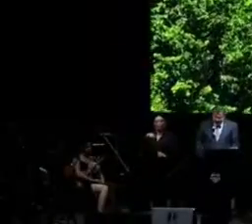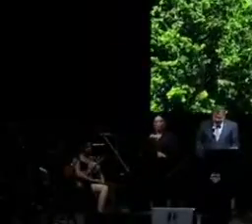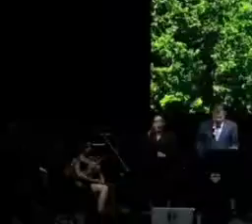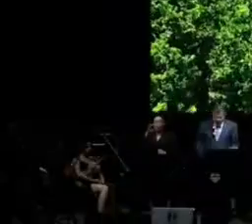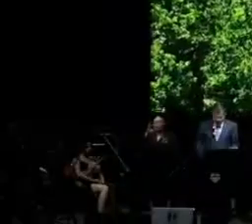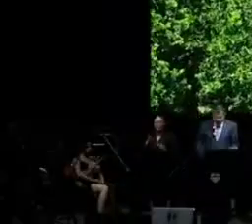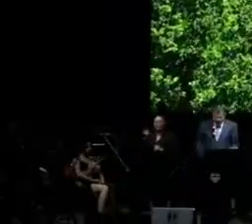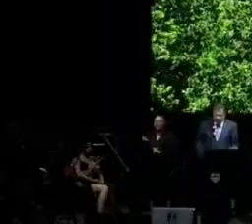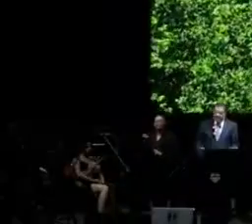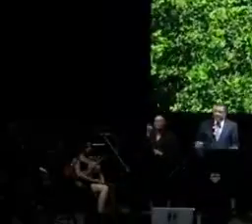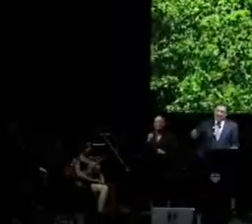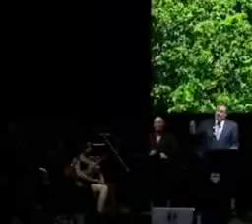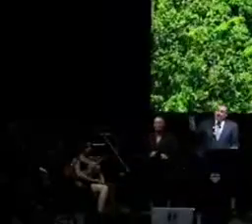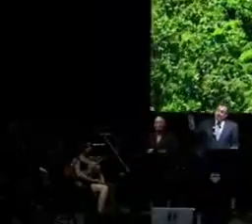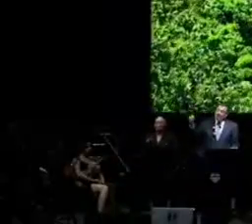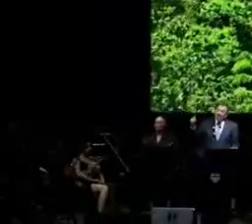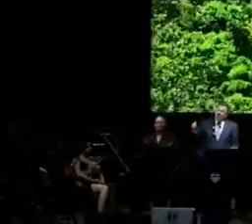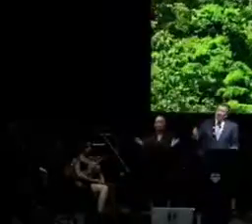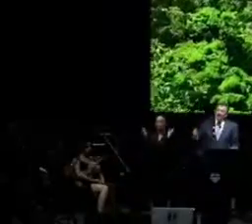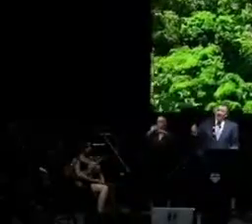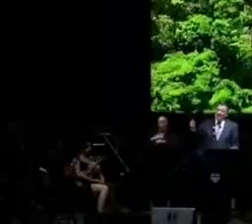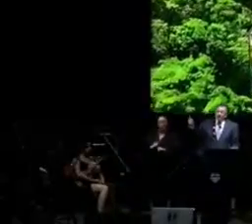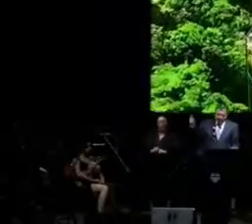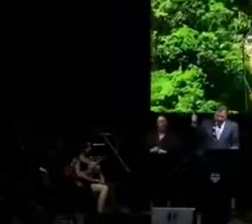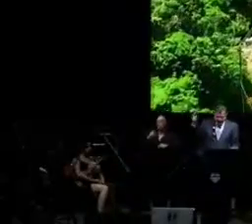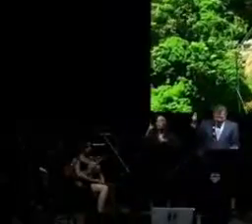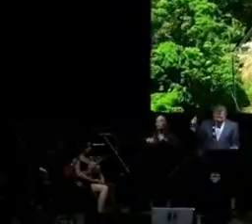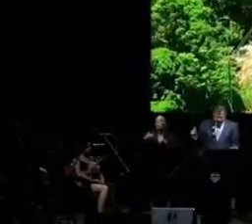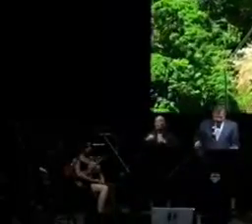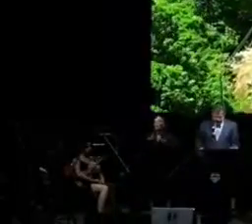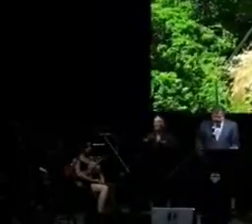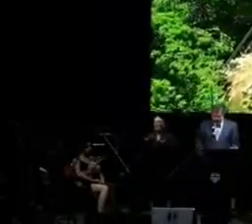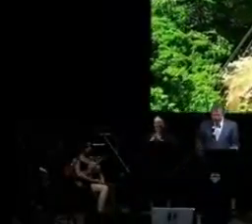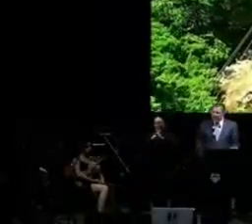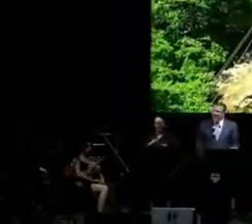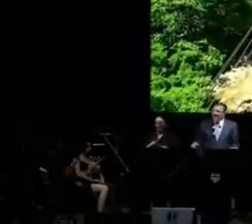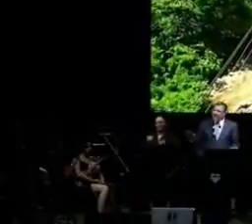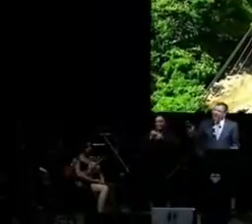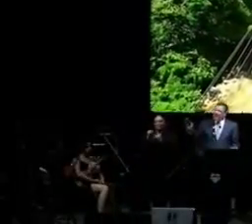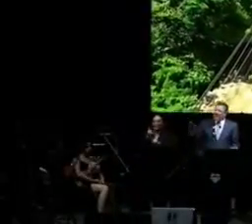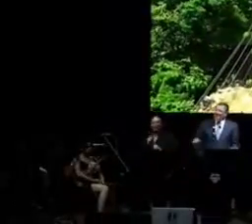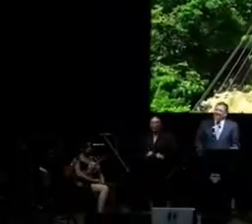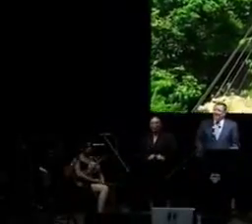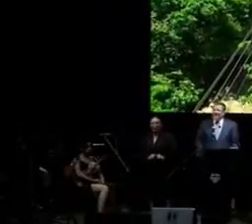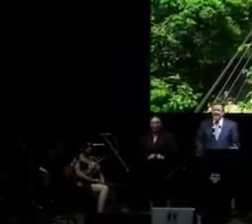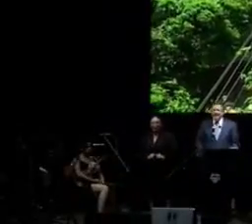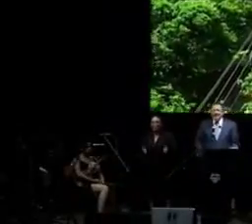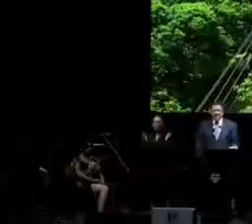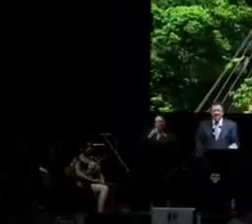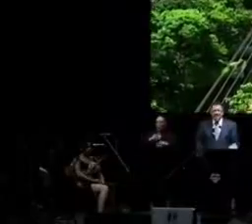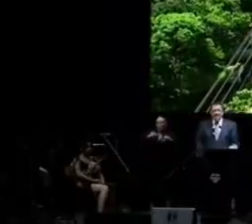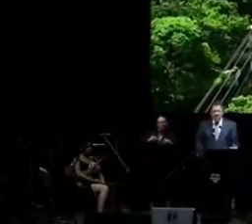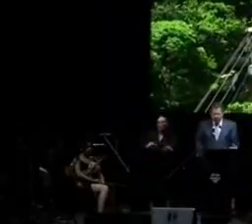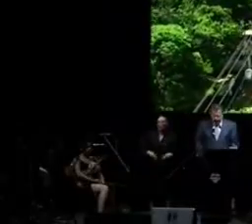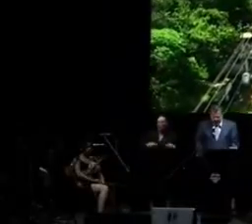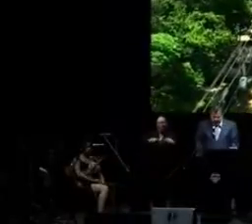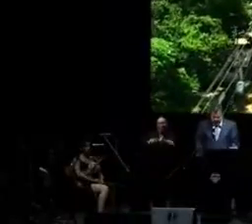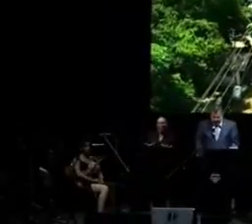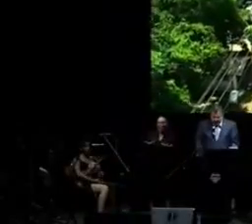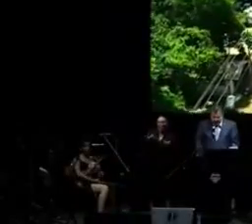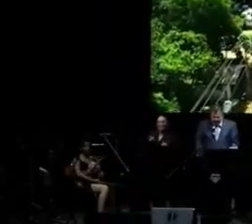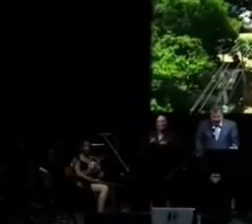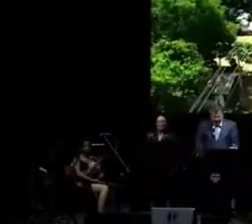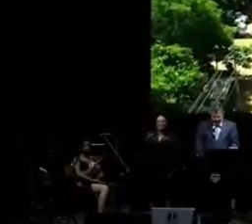los que no hay ni puede haber paz sin agua, que no hay calidad de vida o